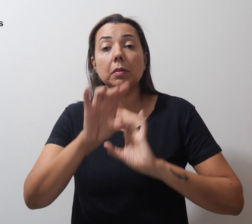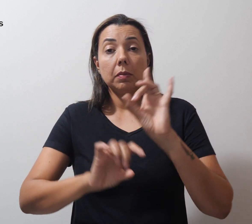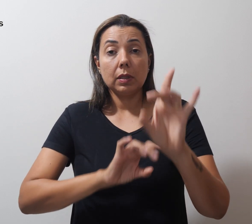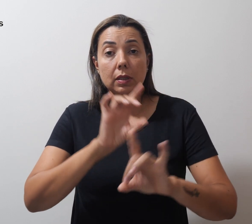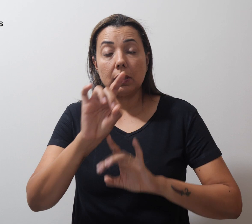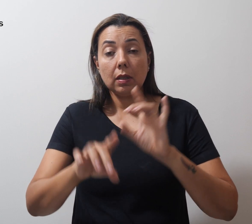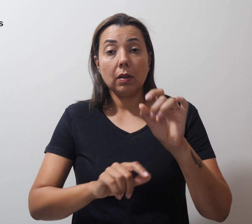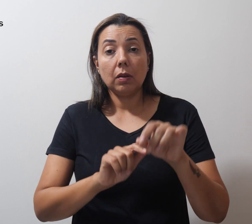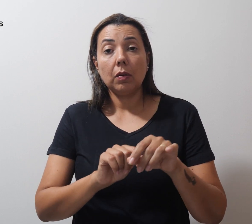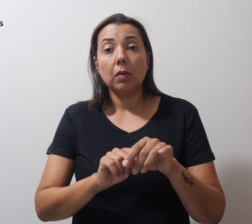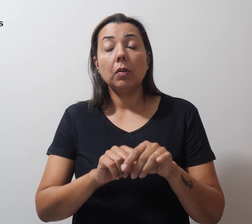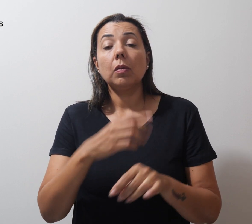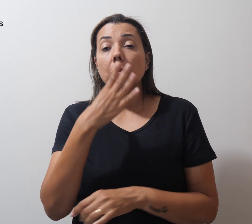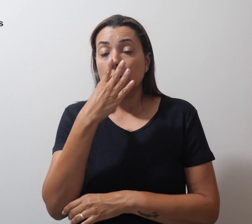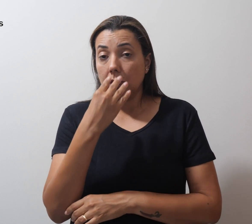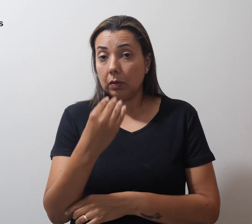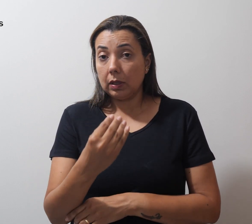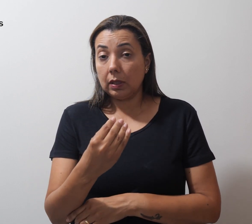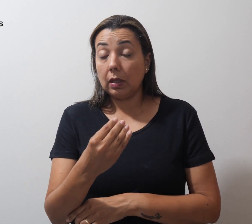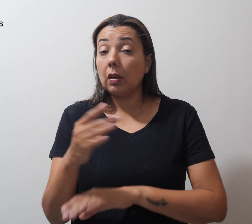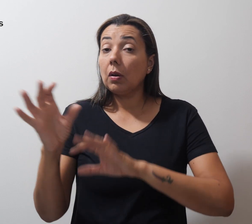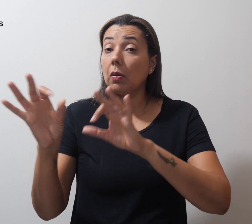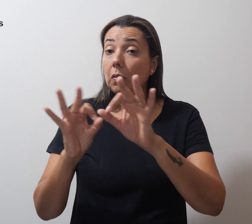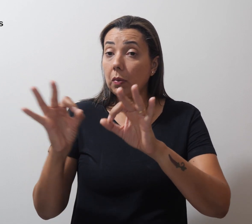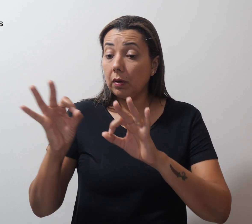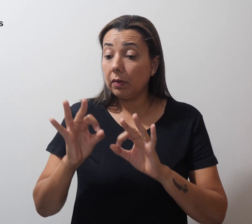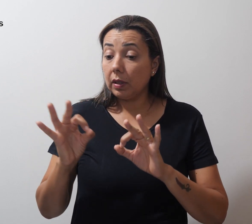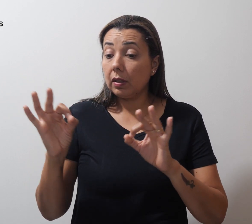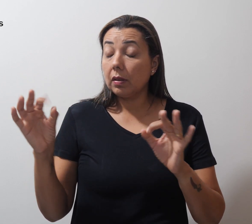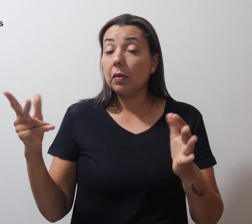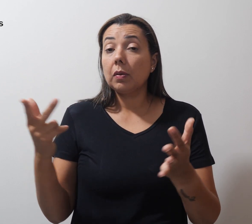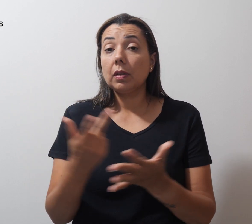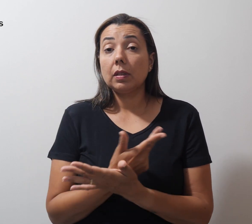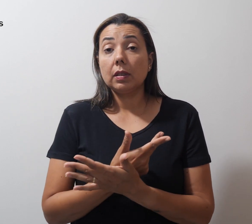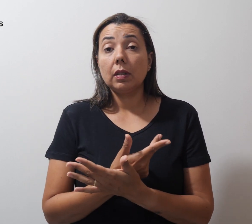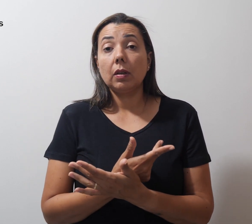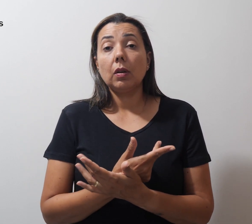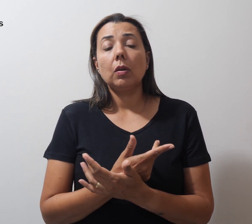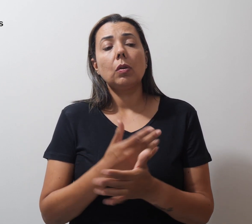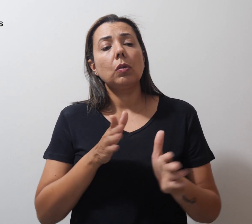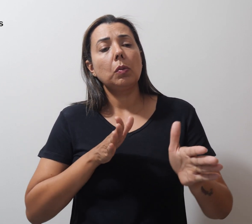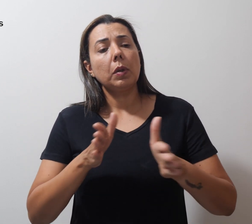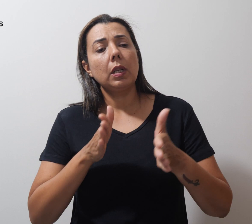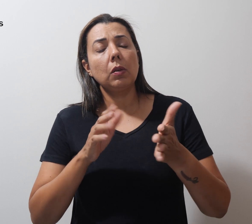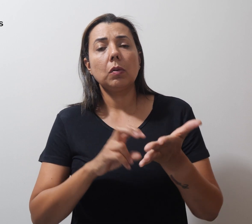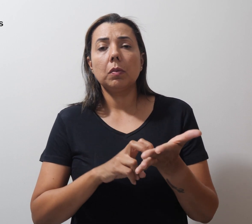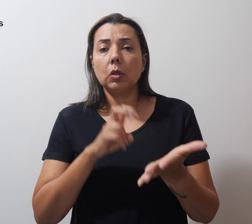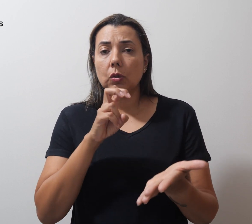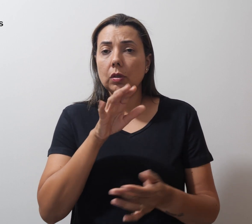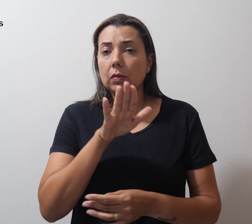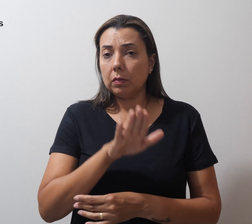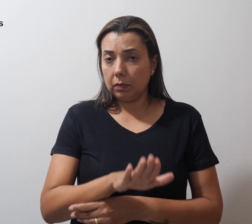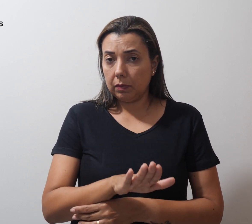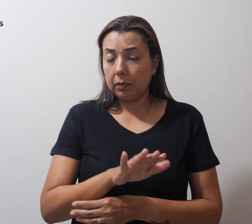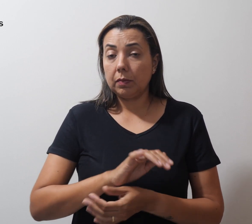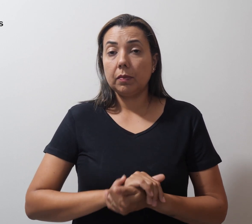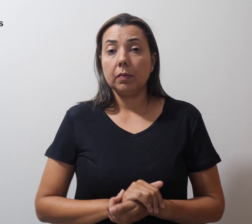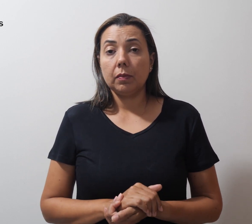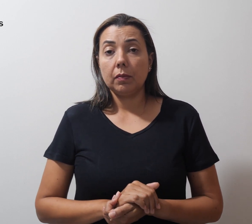Guará. O evento aconteceu nos turnos matutino e vespertino, com a mesma